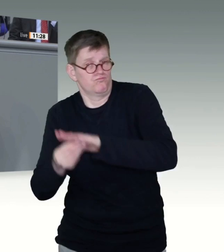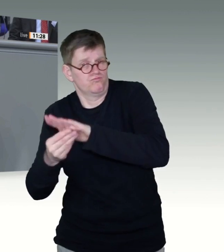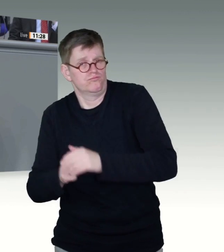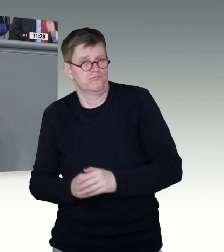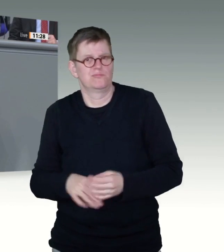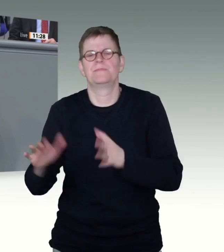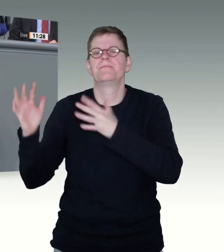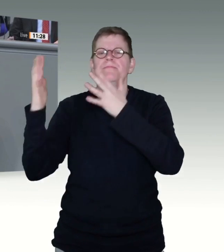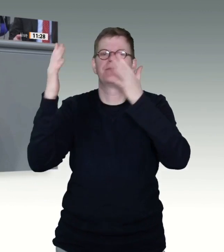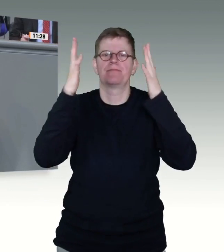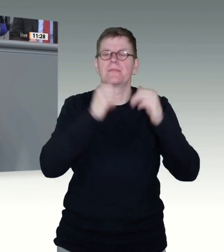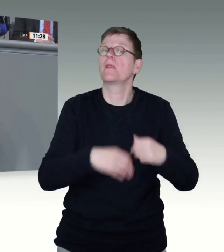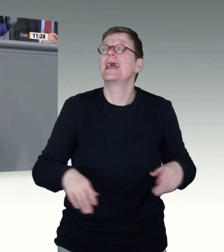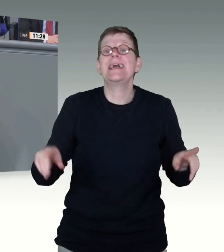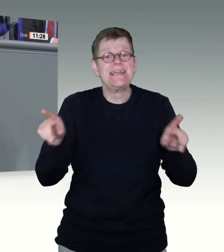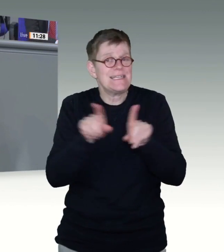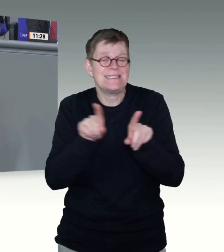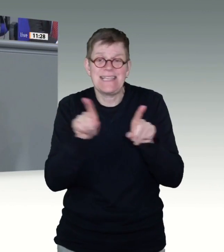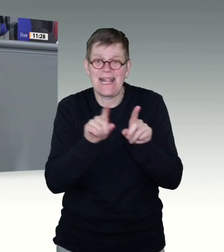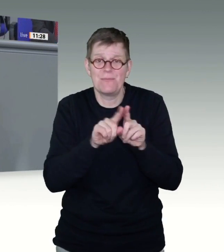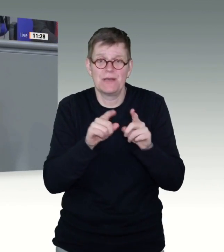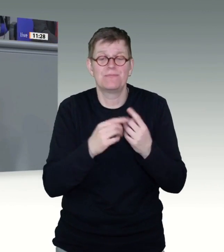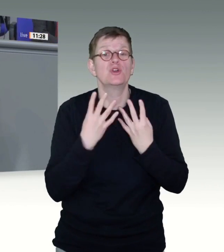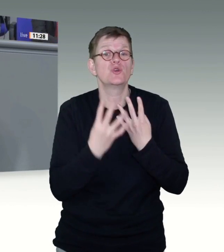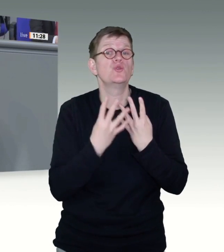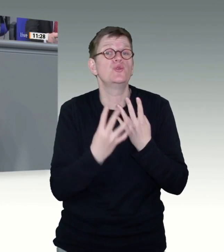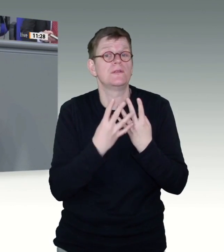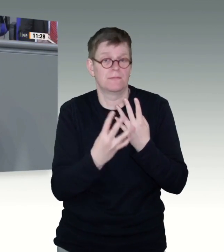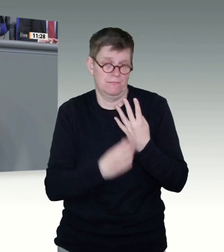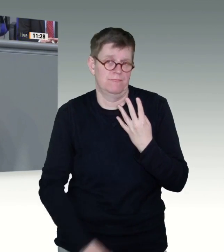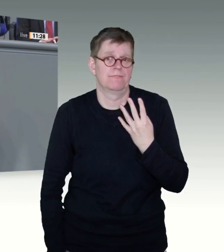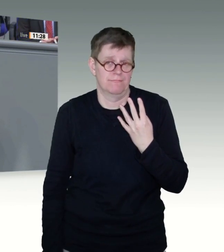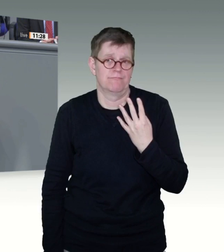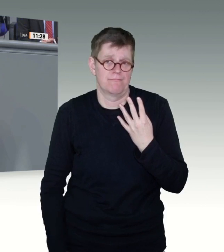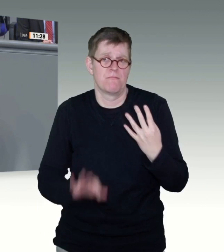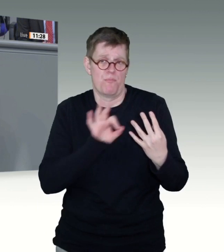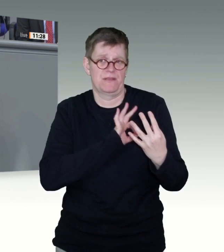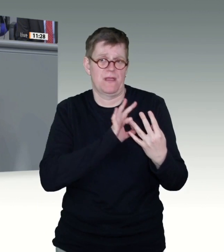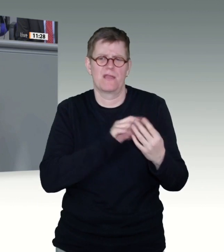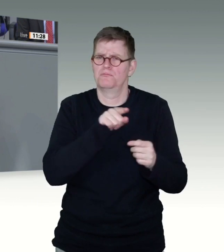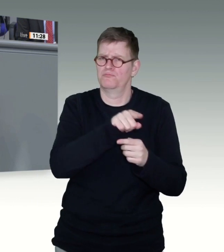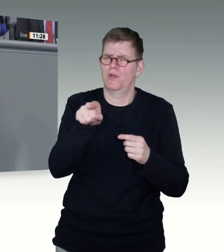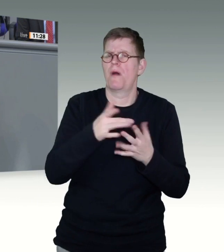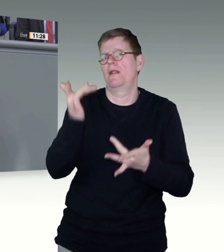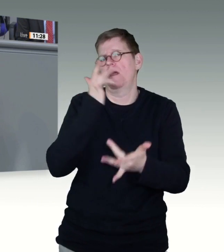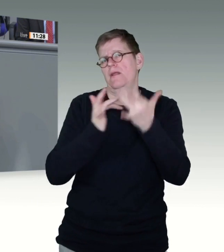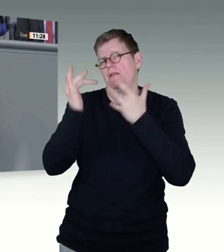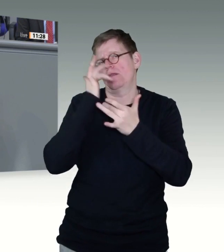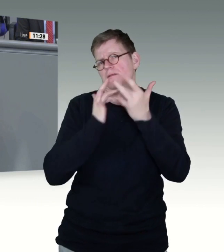Grünen, die hier sehr viel kritisiert haben. Aber kennt jemand ein Bundesland, wo die Grünen